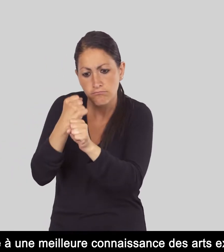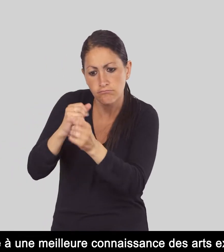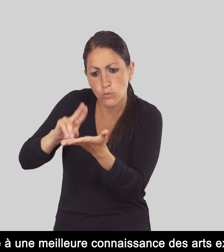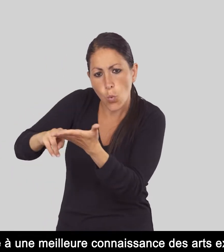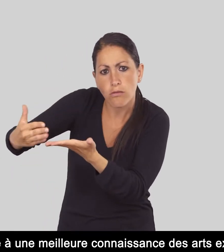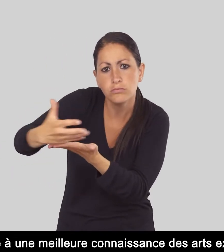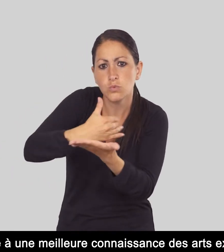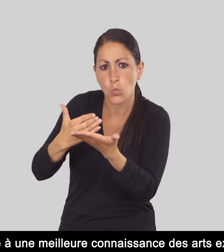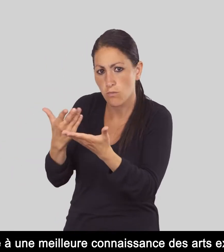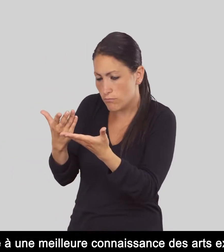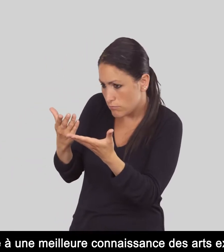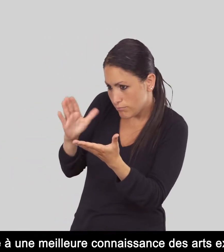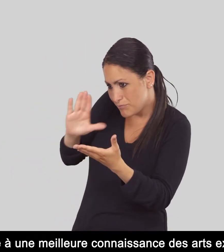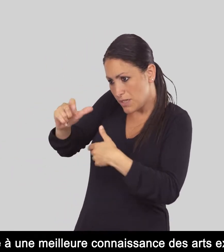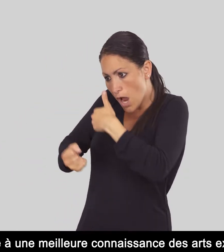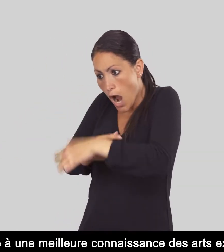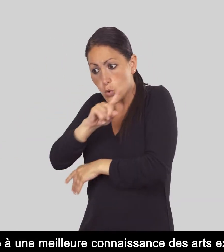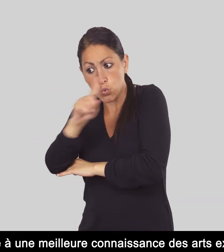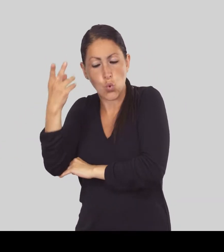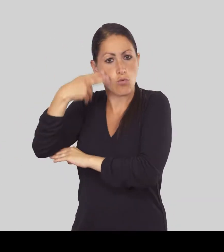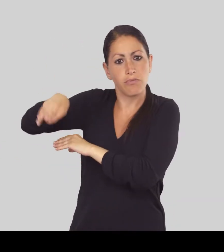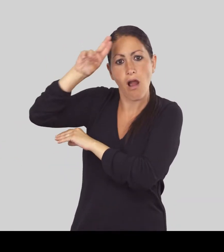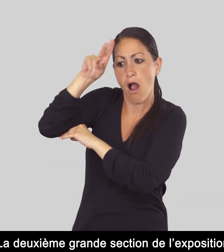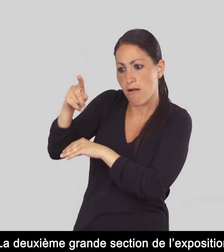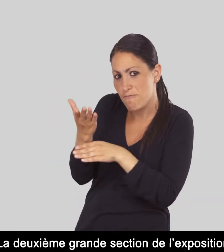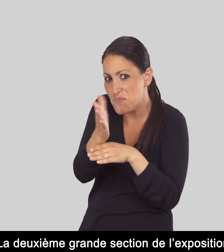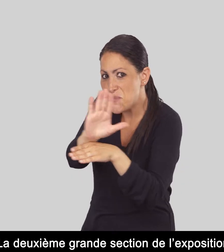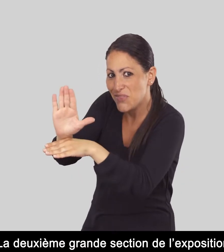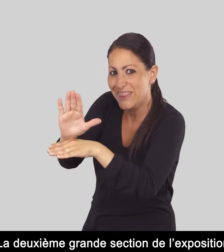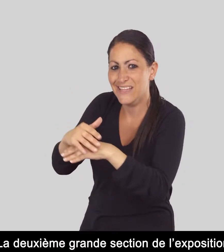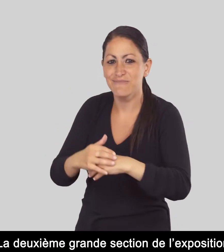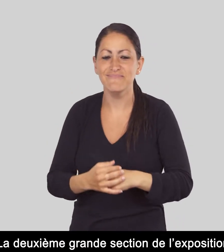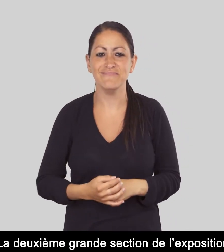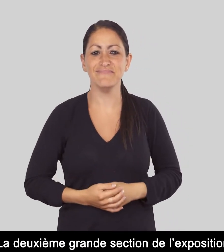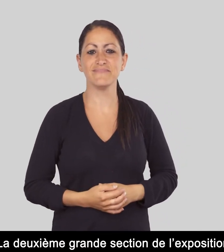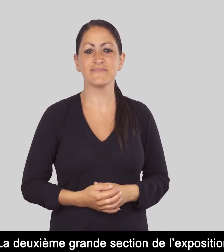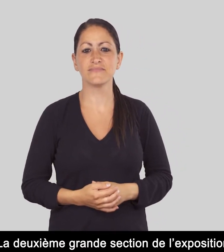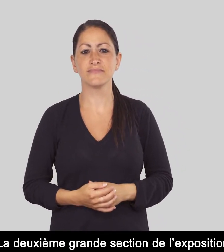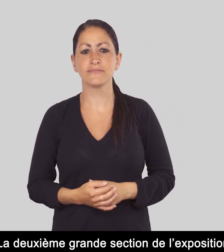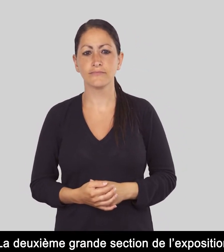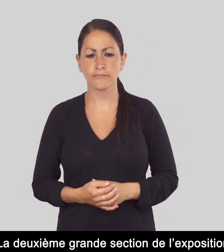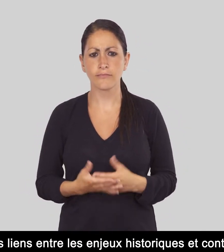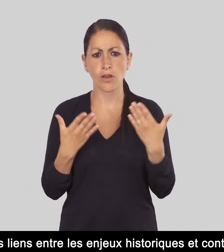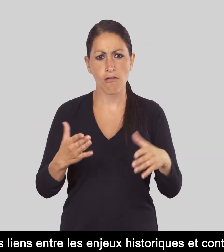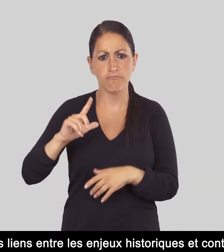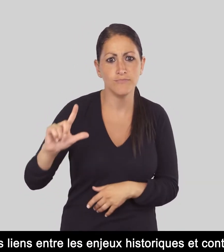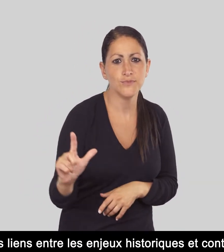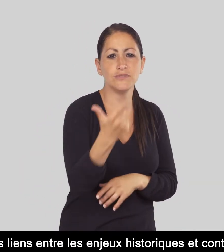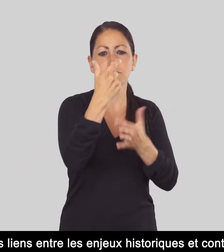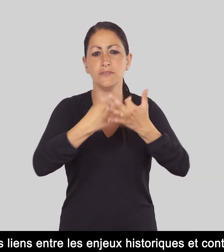connaissance des arts extra-occidentaux. La deuxième grande section de l'exposition explore les liens